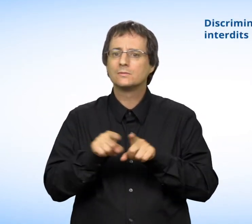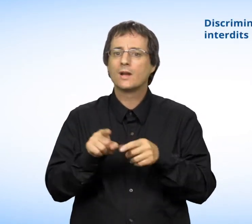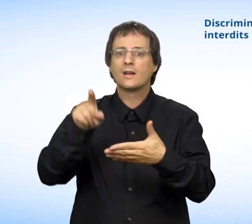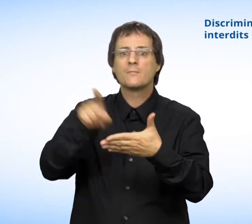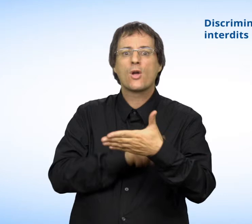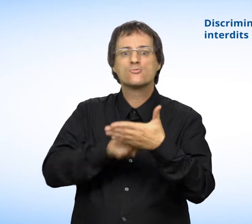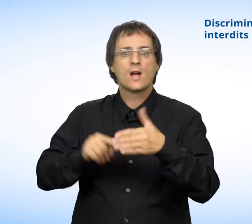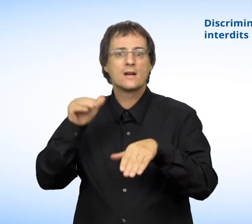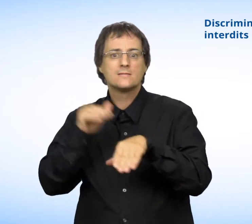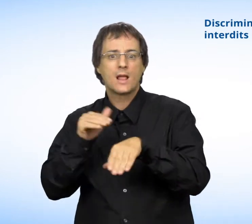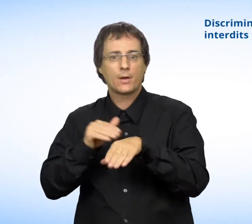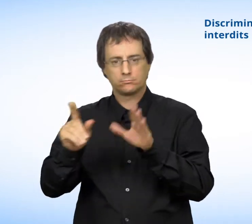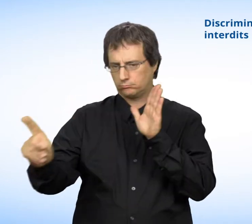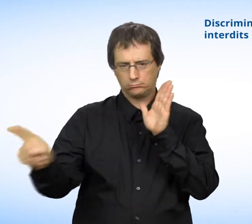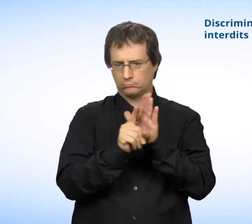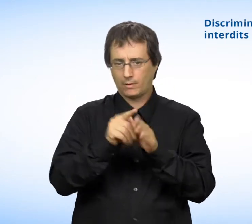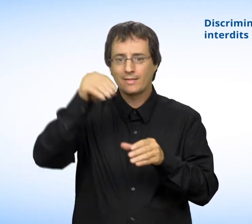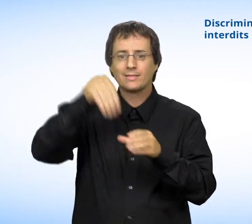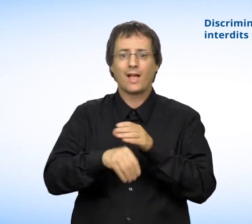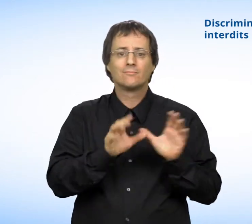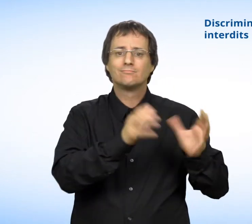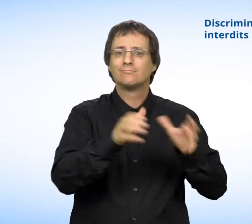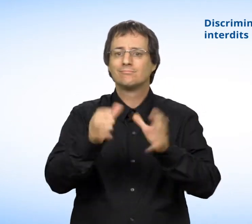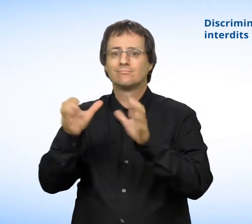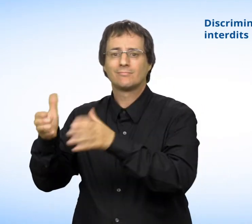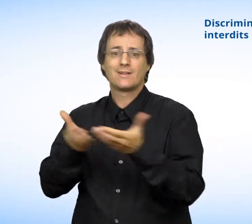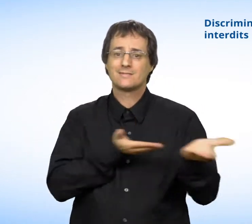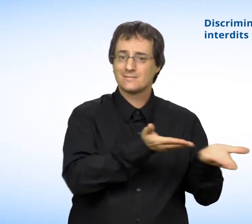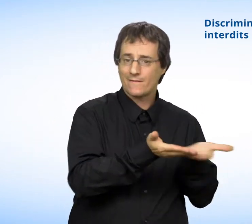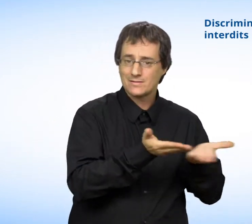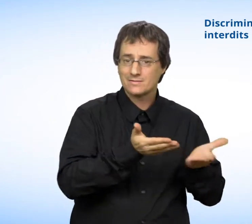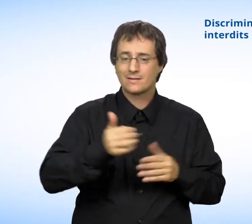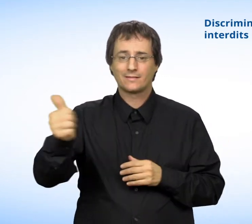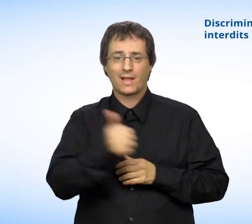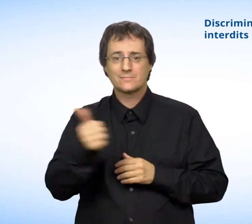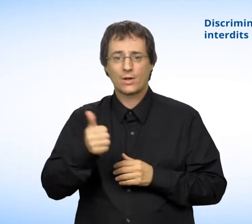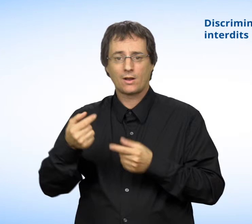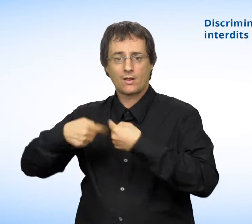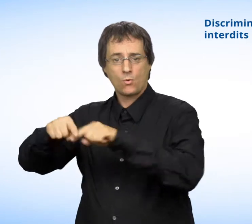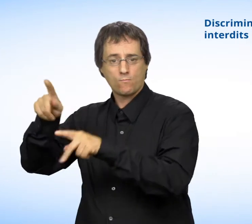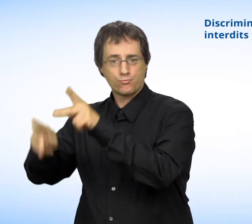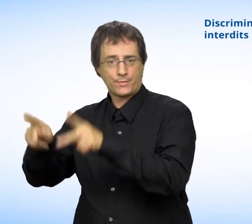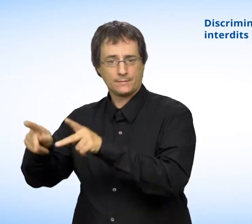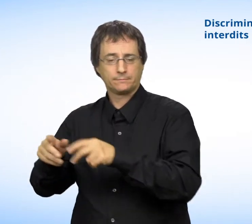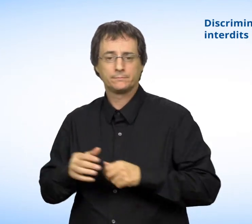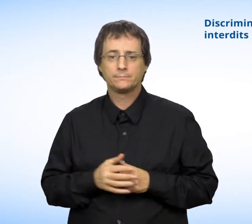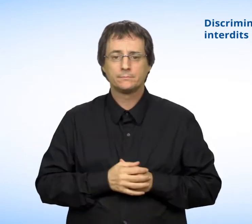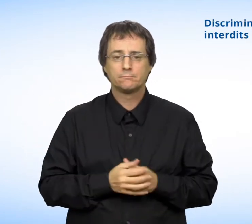Ainsi, la discrimination et le harcèlement sont interdits dans le domaine des services, des transports et